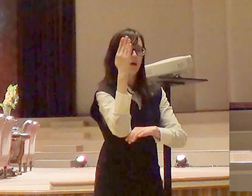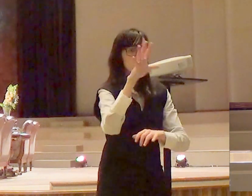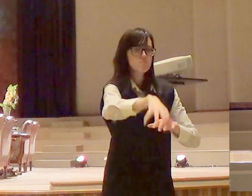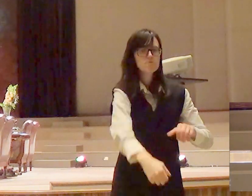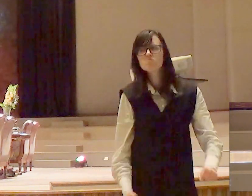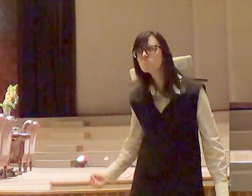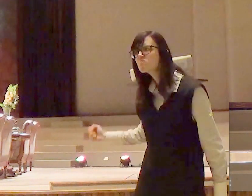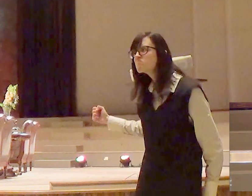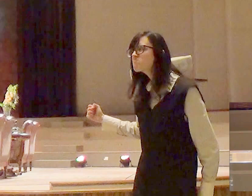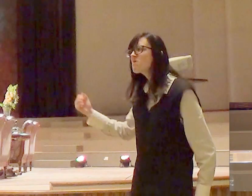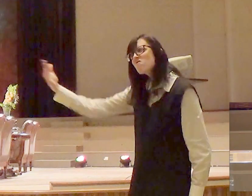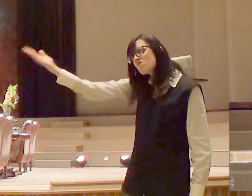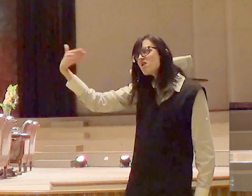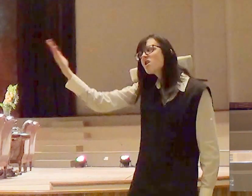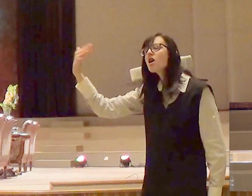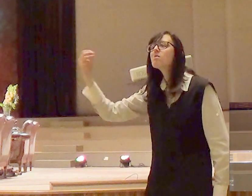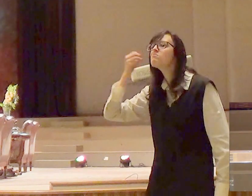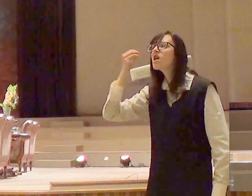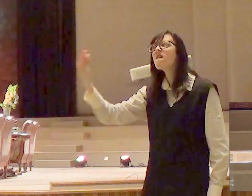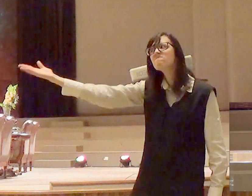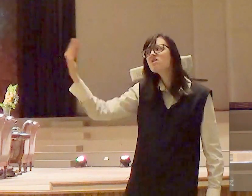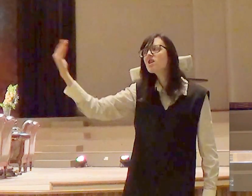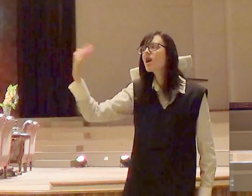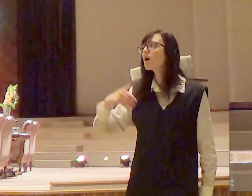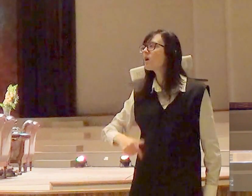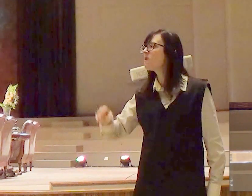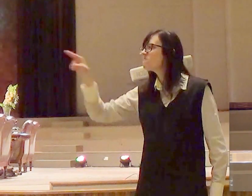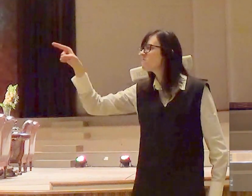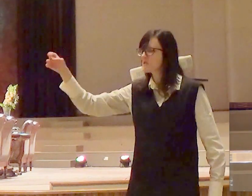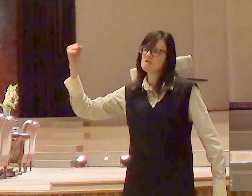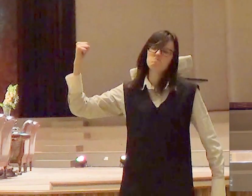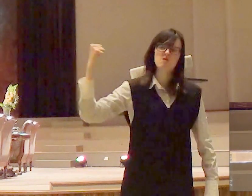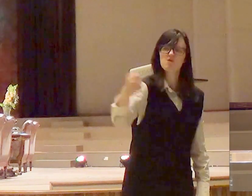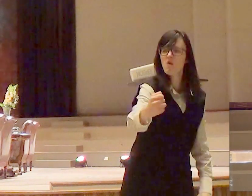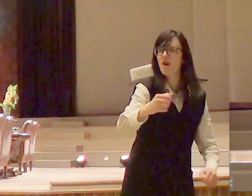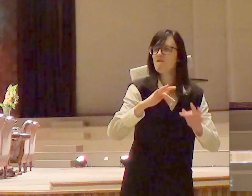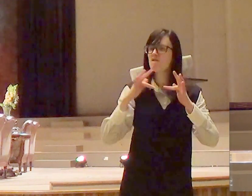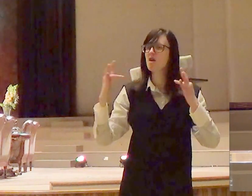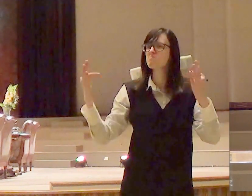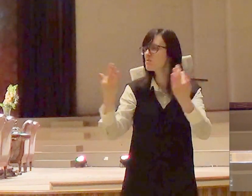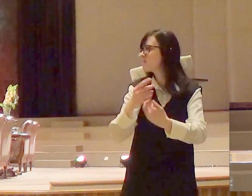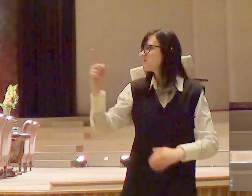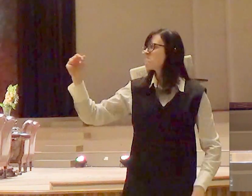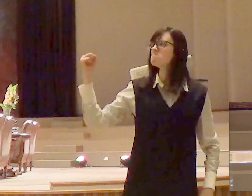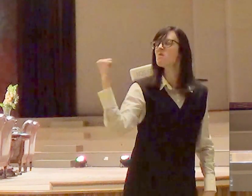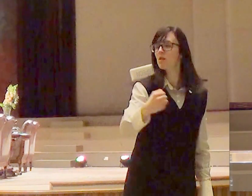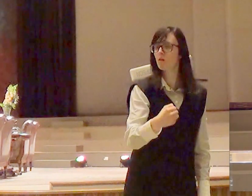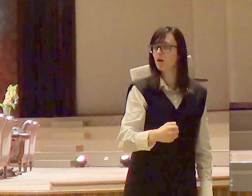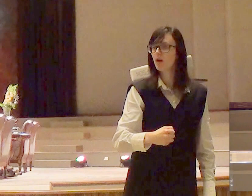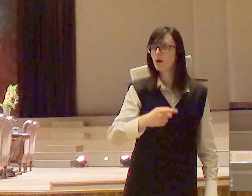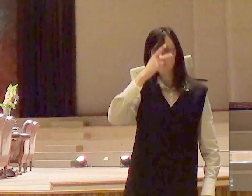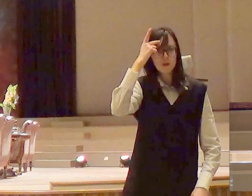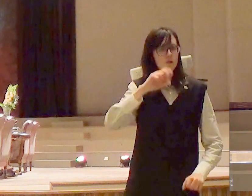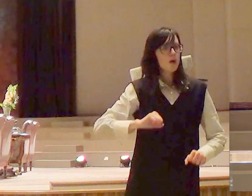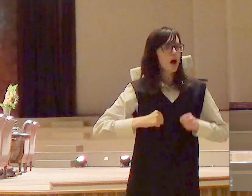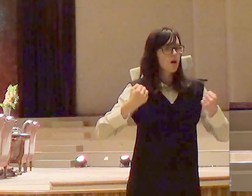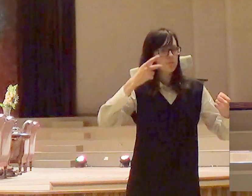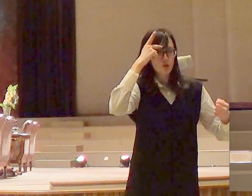Moisés você matou essa gente toda e